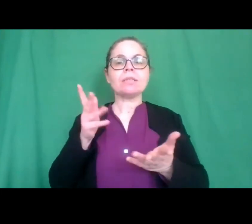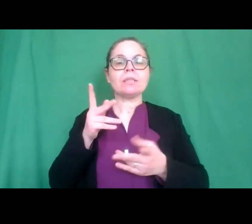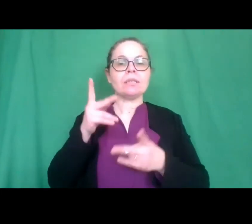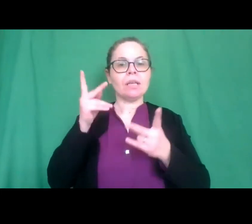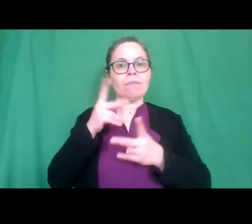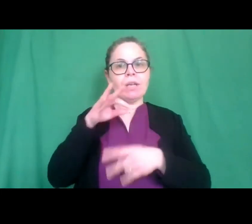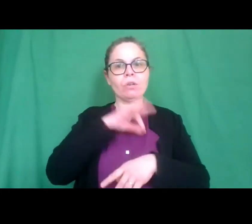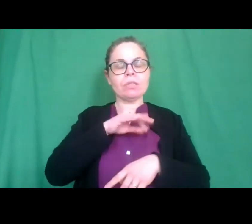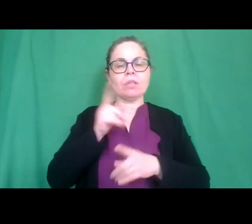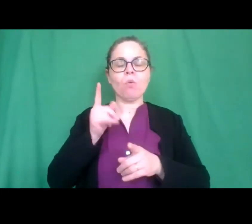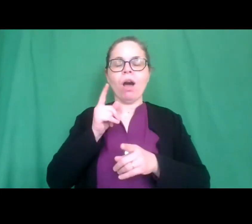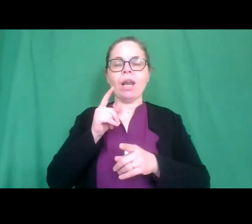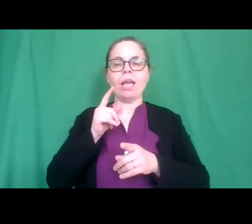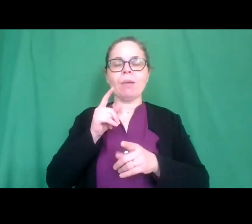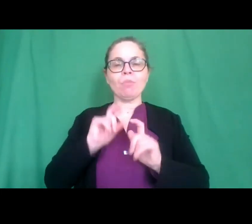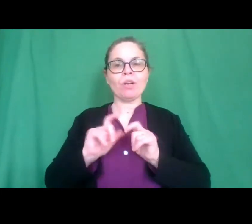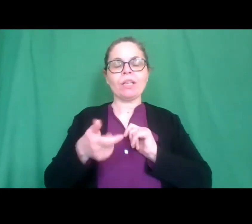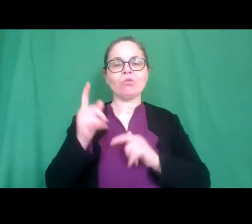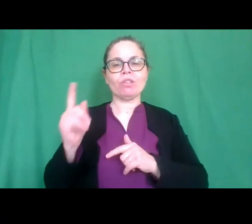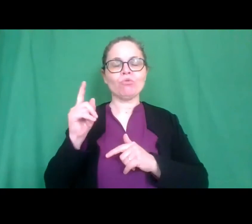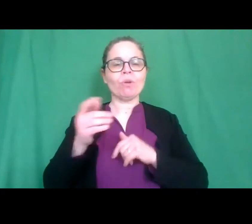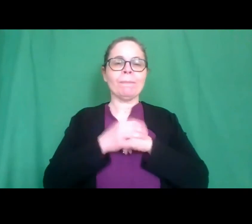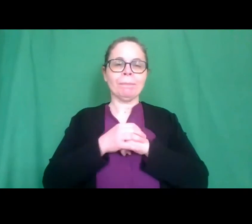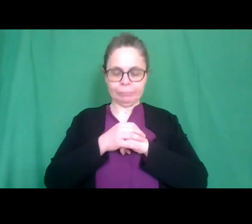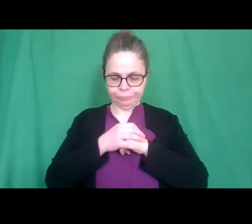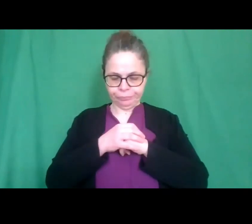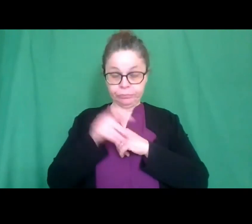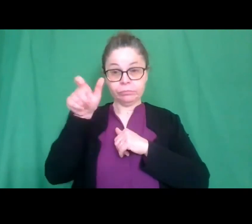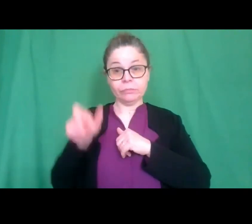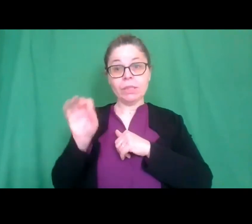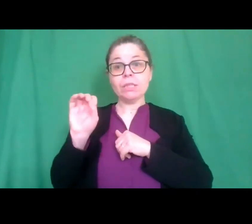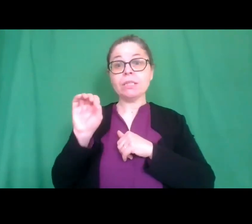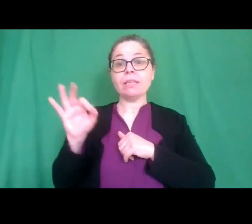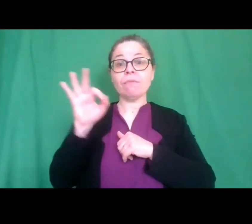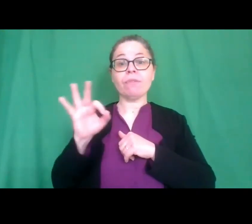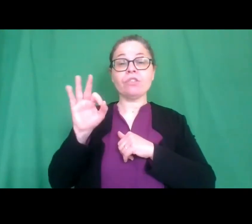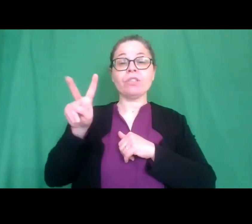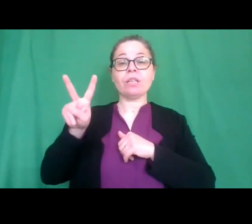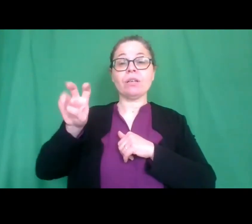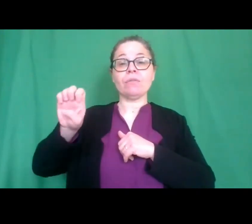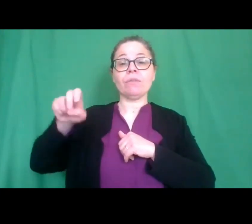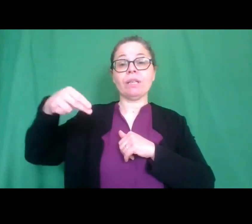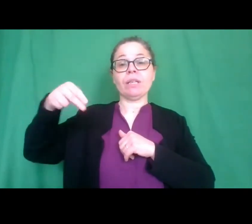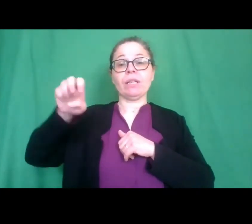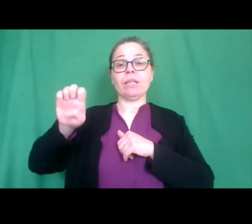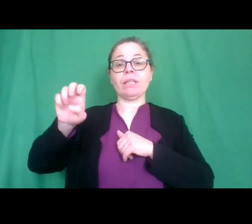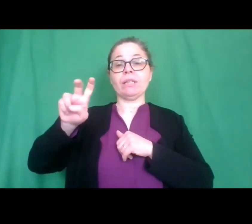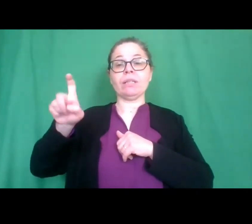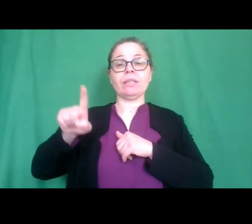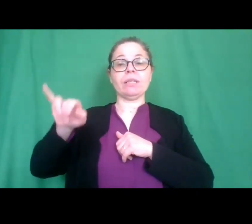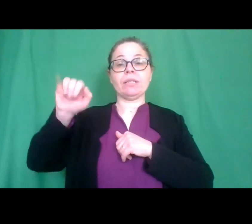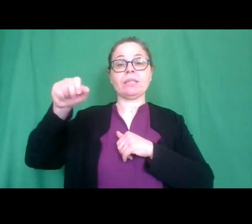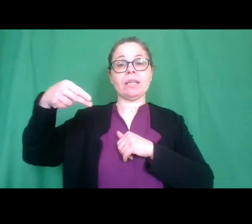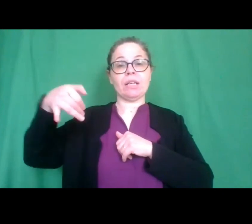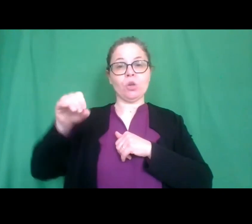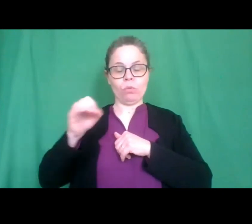reazione ma non funziona il collegamento e l'insegnante era la Francesca Veneziano esattamente e